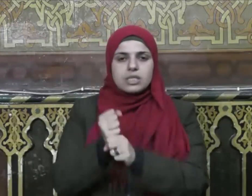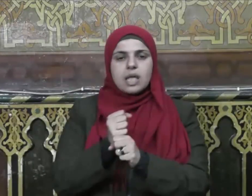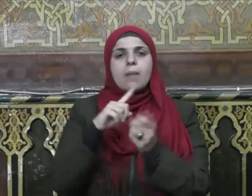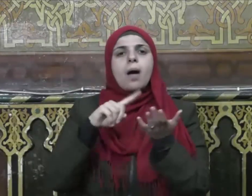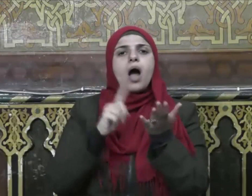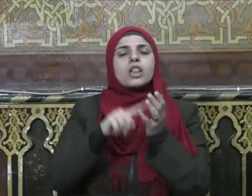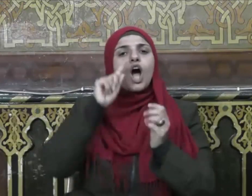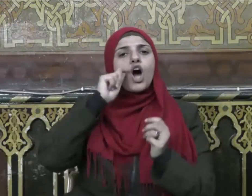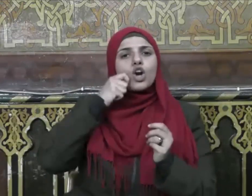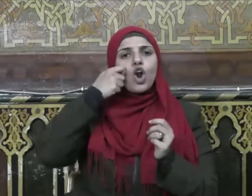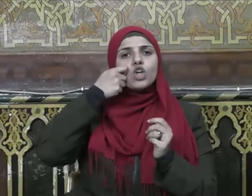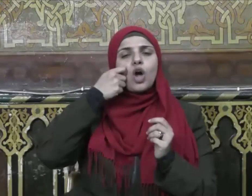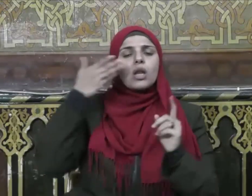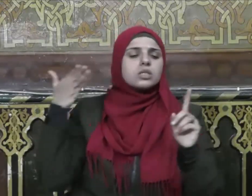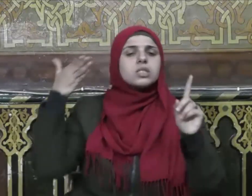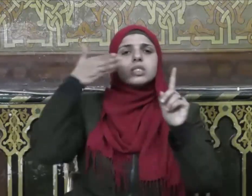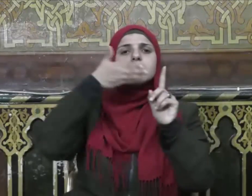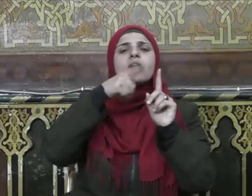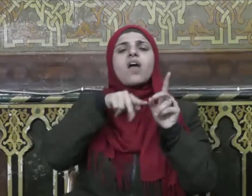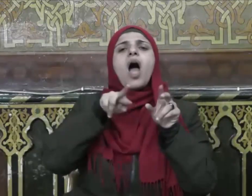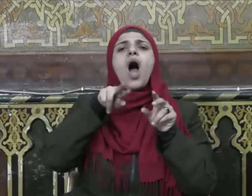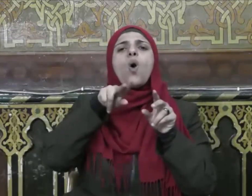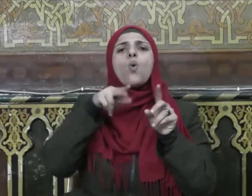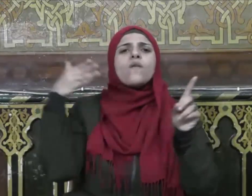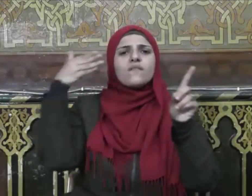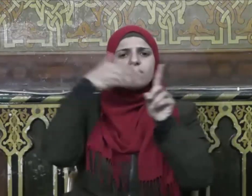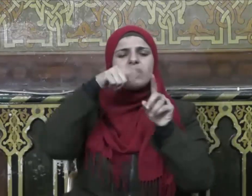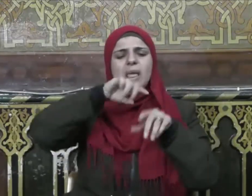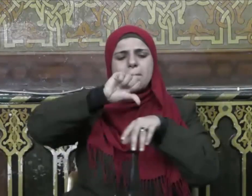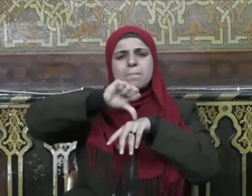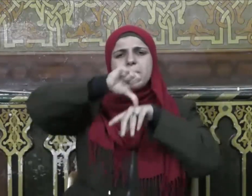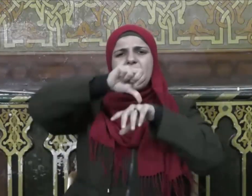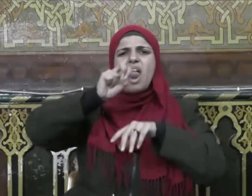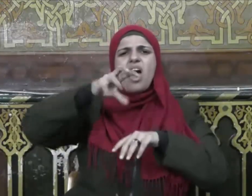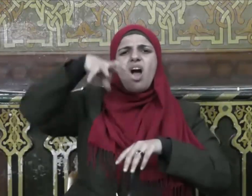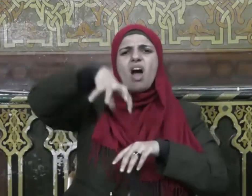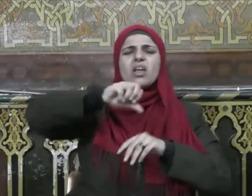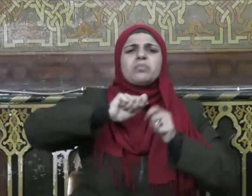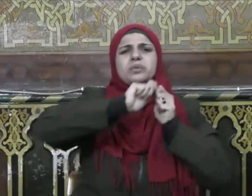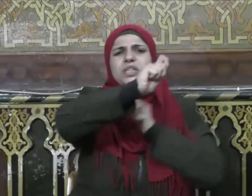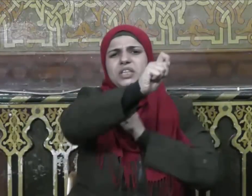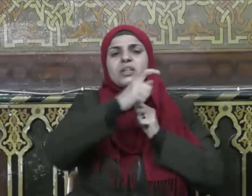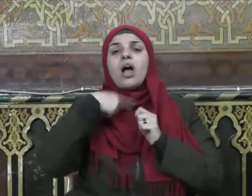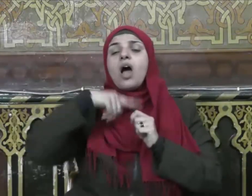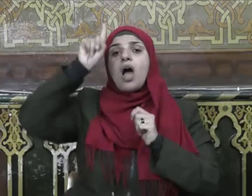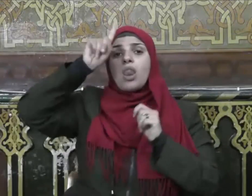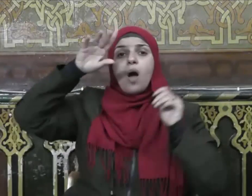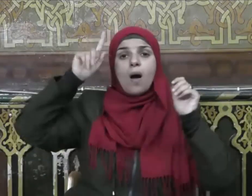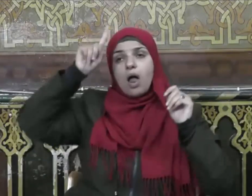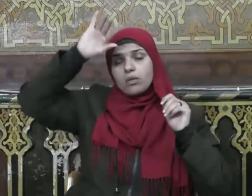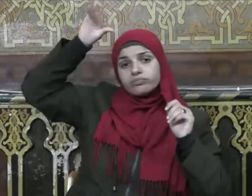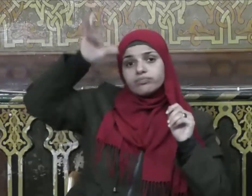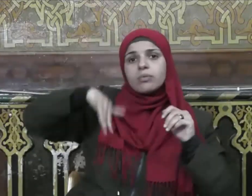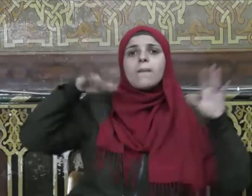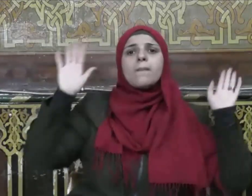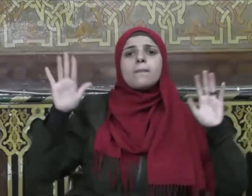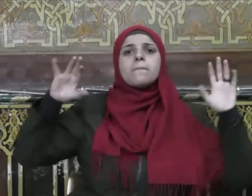رجلا زار أخا له في قرية أخرى فأرسد الله له على مضرجته ملكا